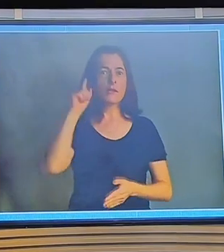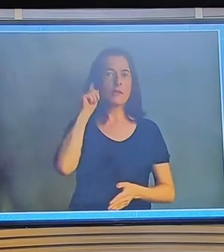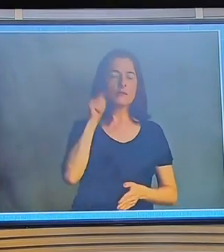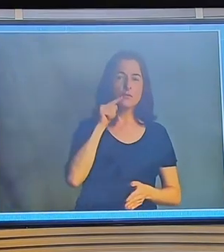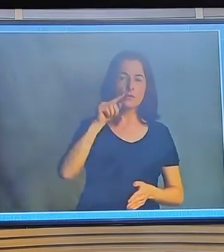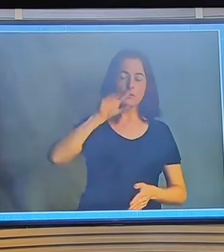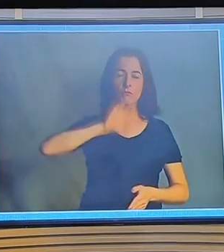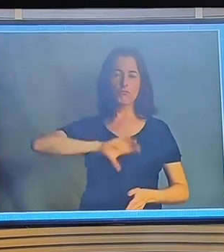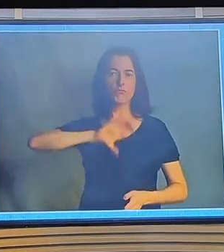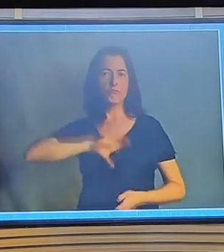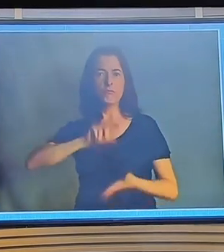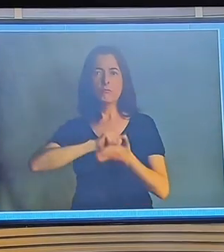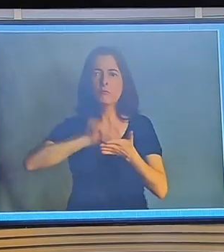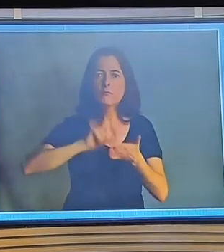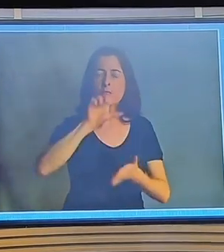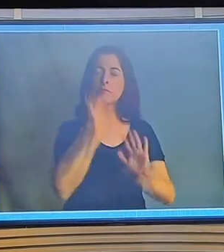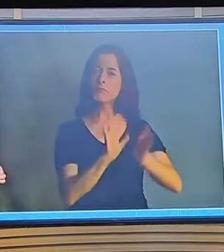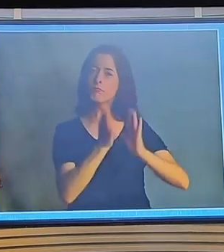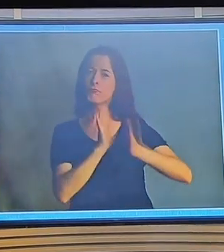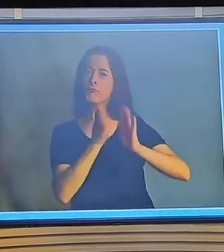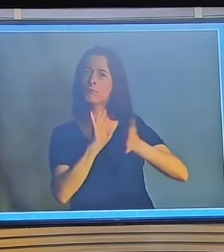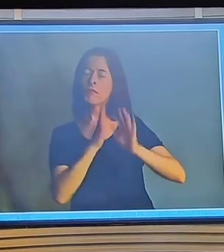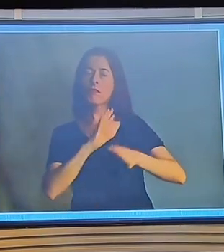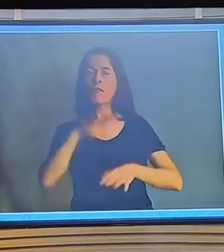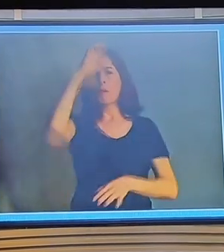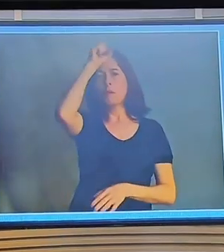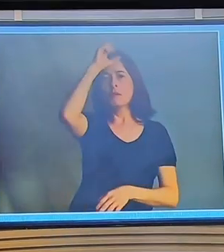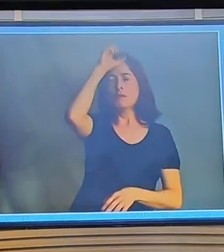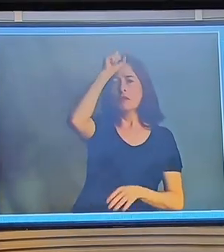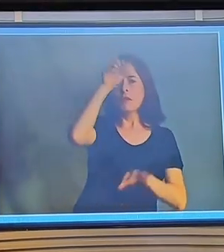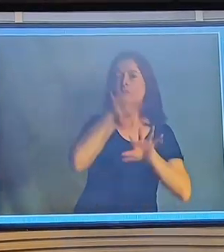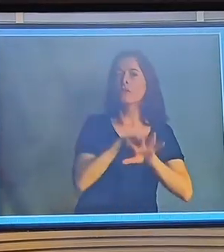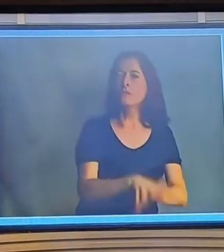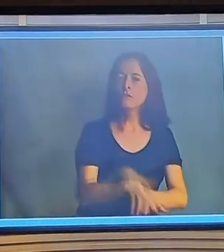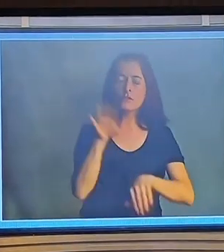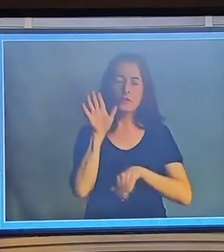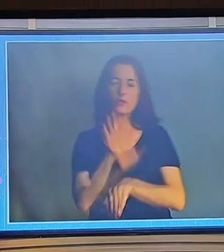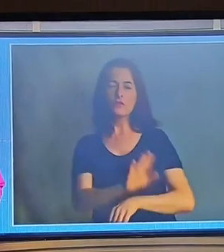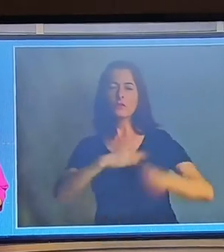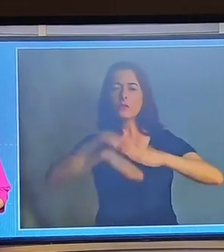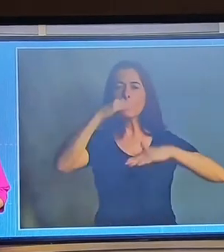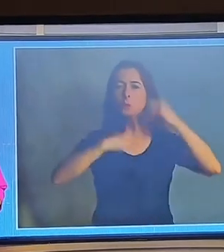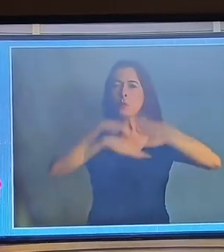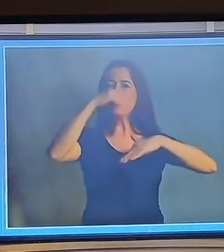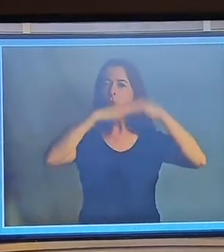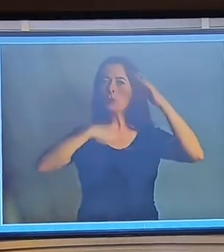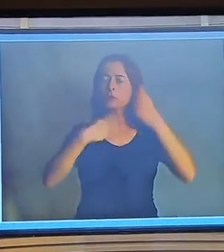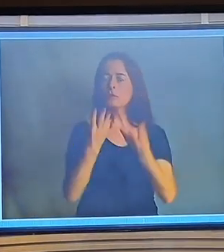português escrito, aprendizado inclusivo, que ajuda a construir a identidade de muitos jovens.